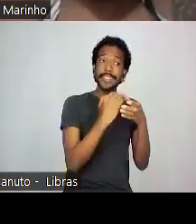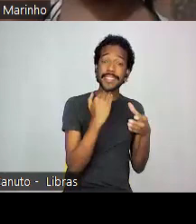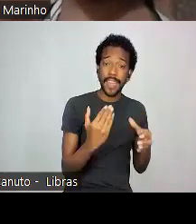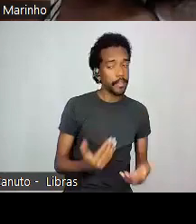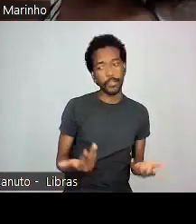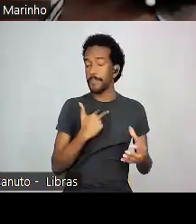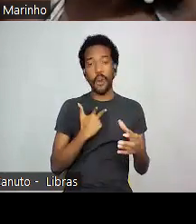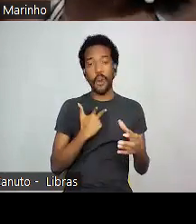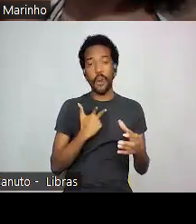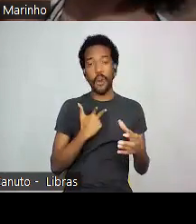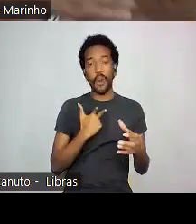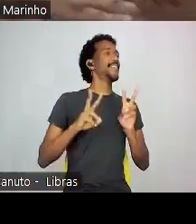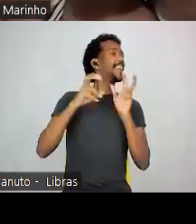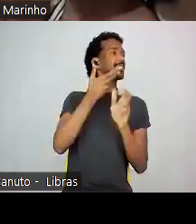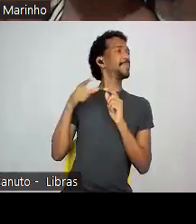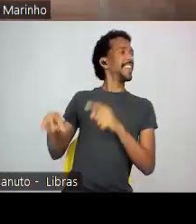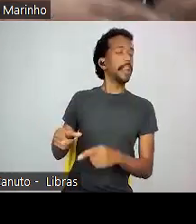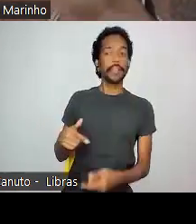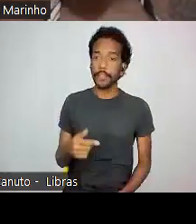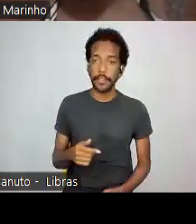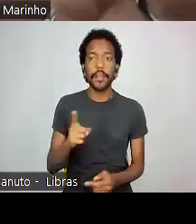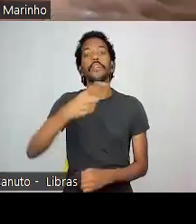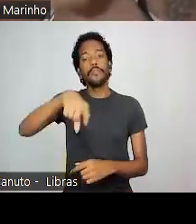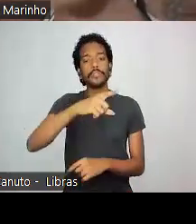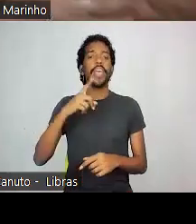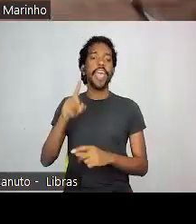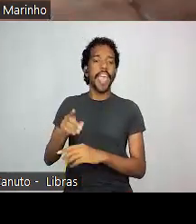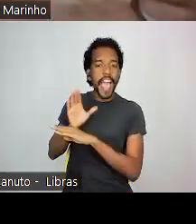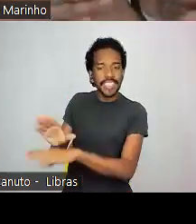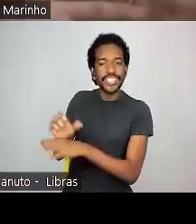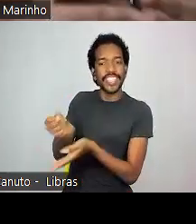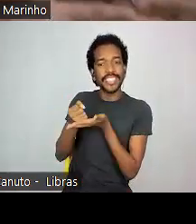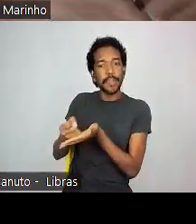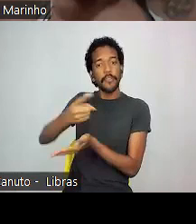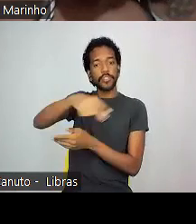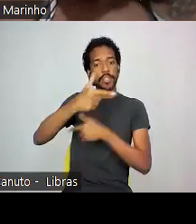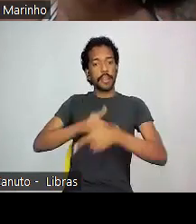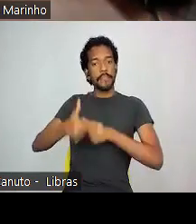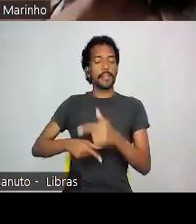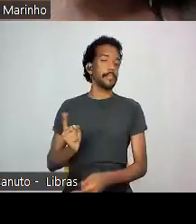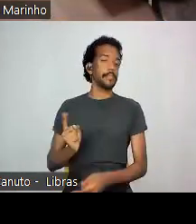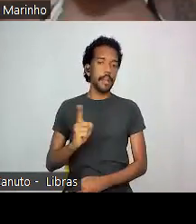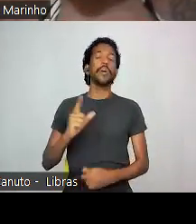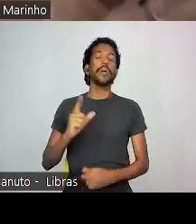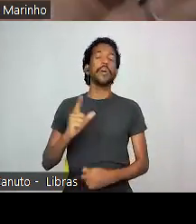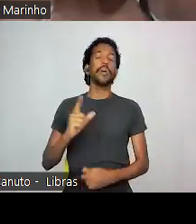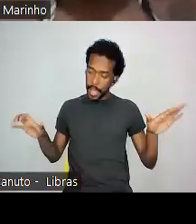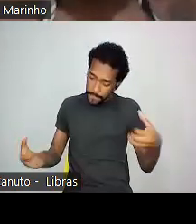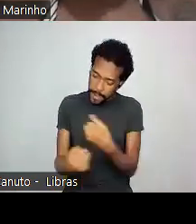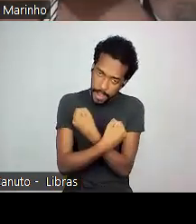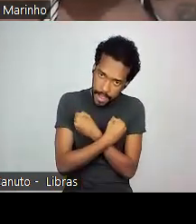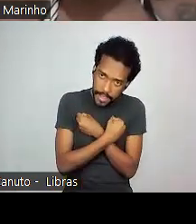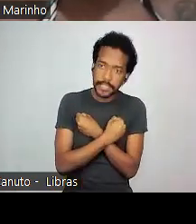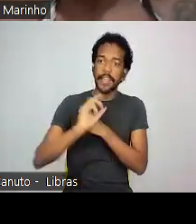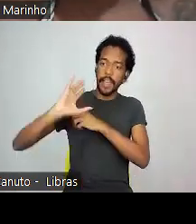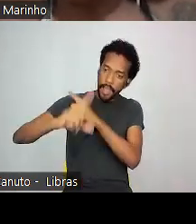Isso eu estou querendo deixar assim para vocês bem na mente. Não sejam assistencialistas nos lugares onde vocês atuam. Abraçem, agreguem e